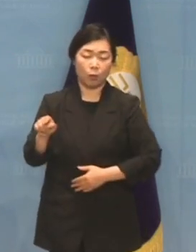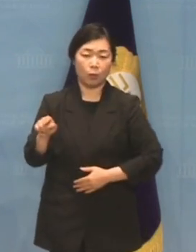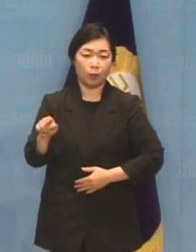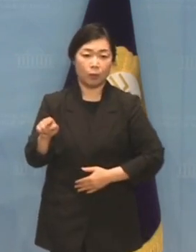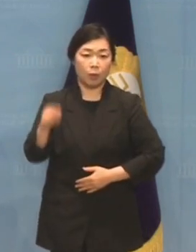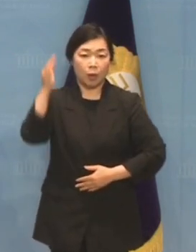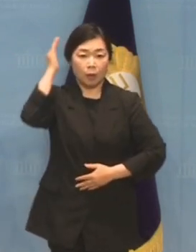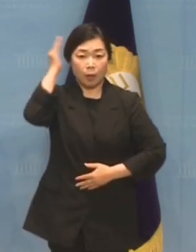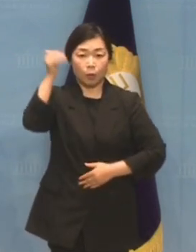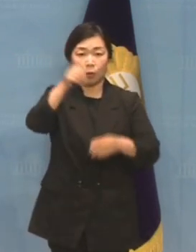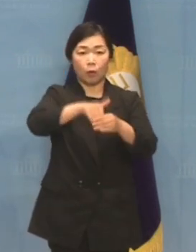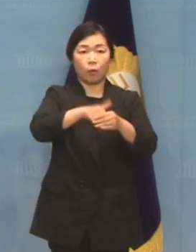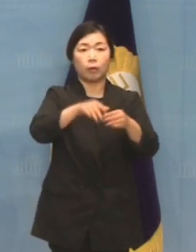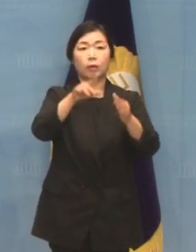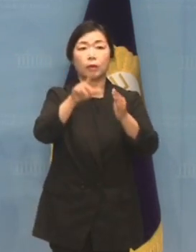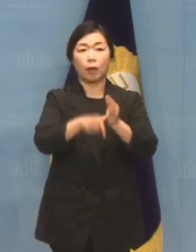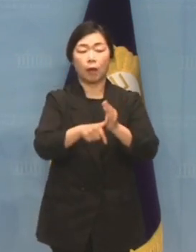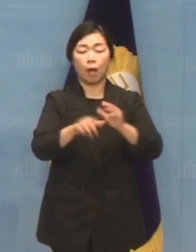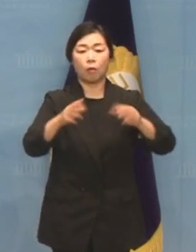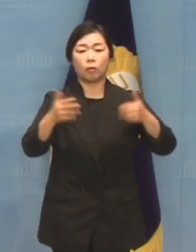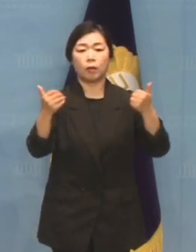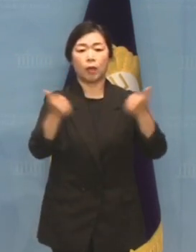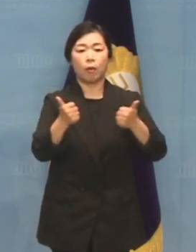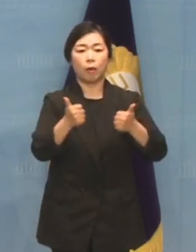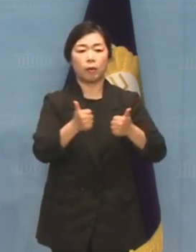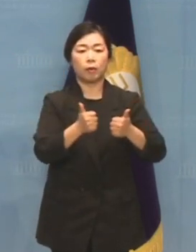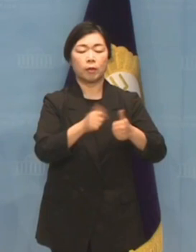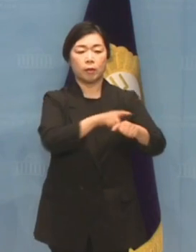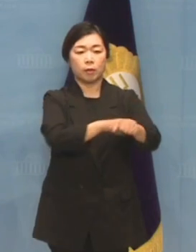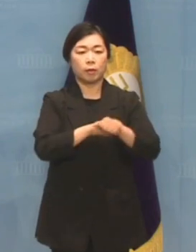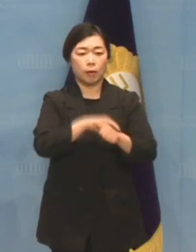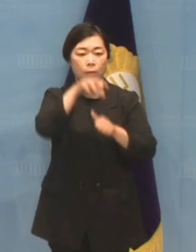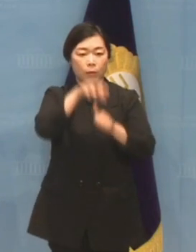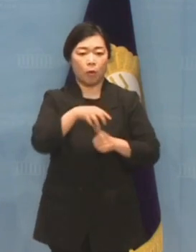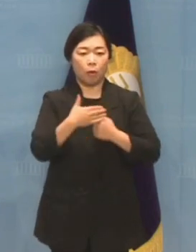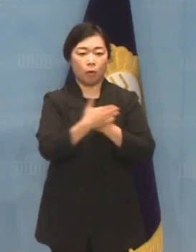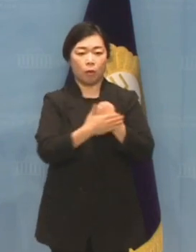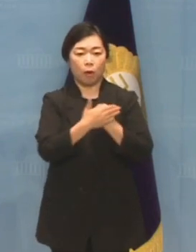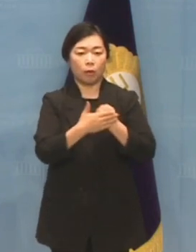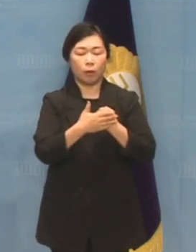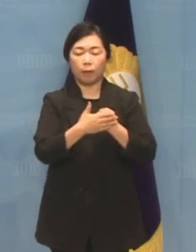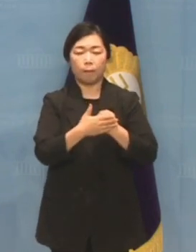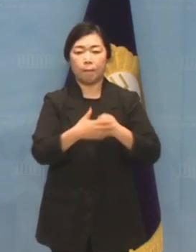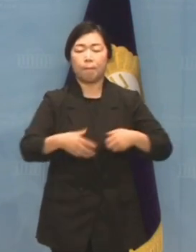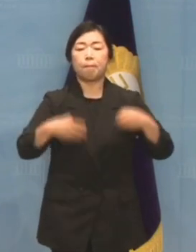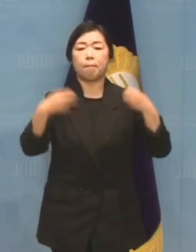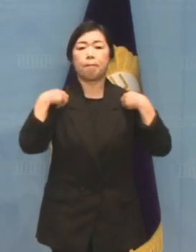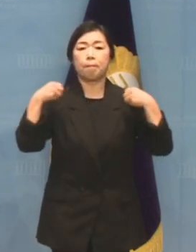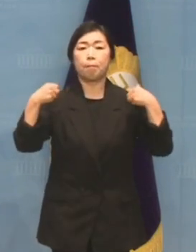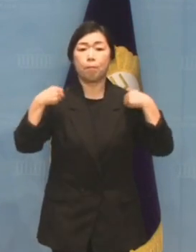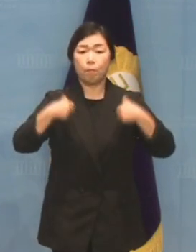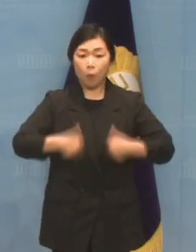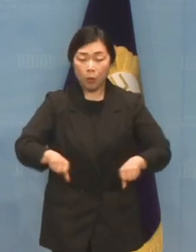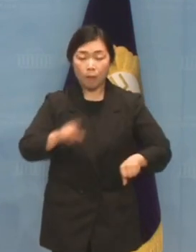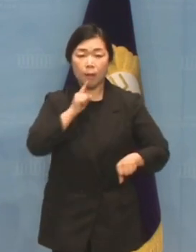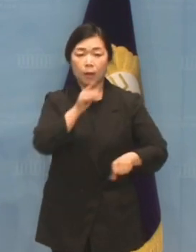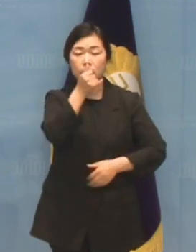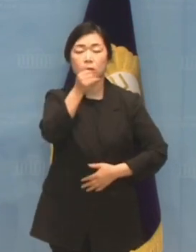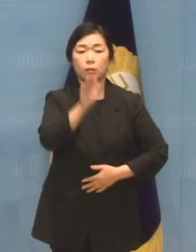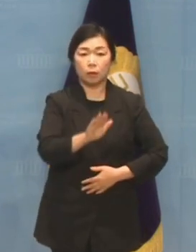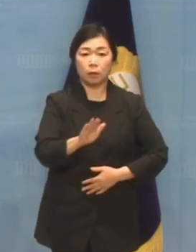때 국회의원 불채법 특권을 내려놓겠다고 했지만 국회로 넘어온 노웅래 의원 이재명 대표